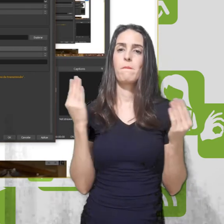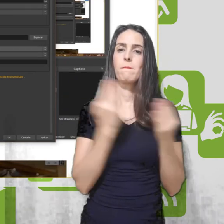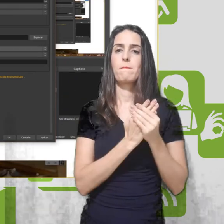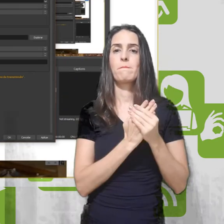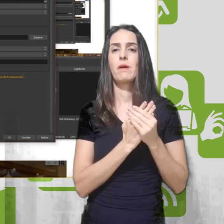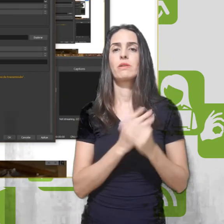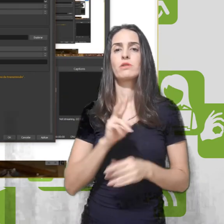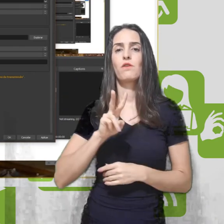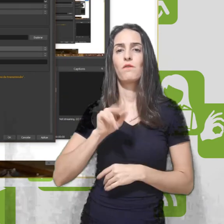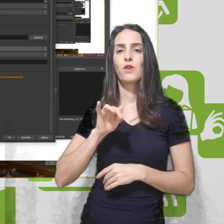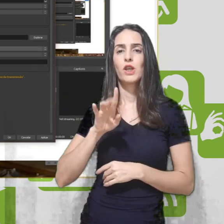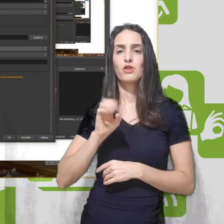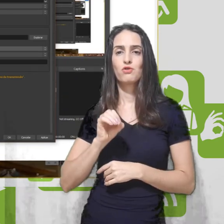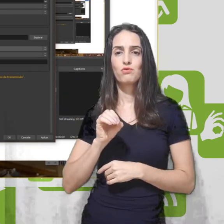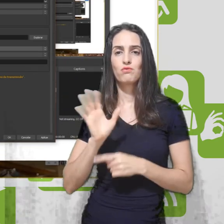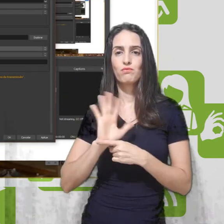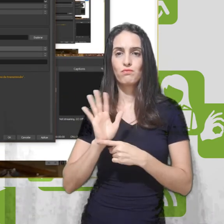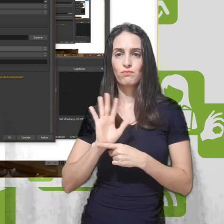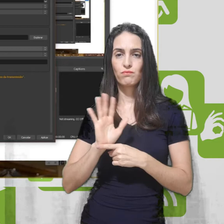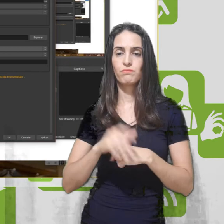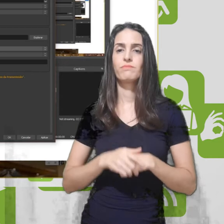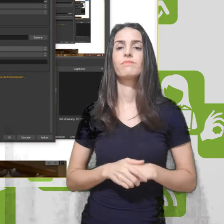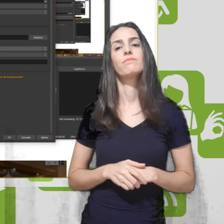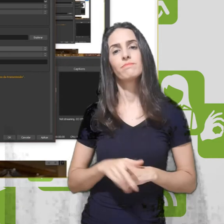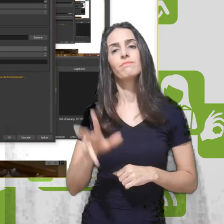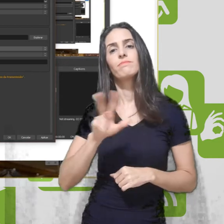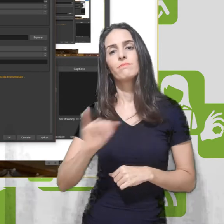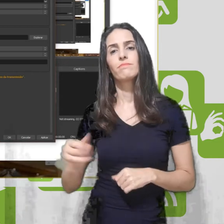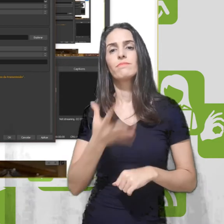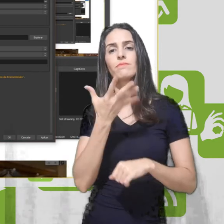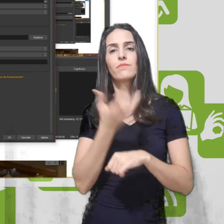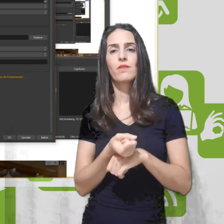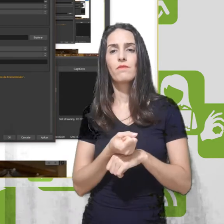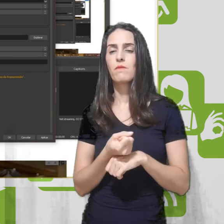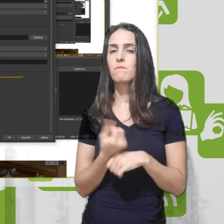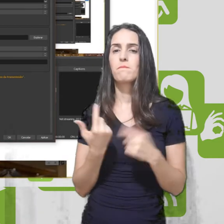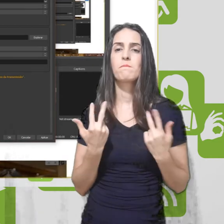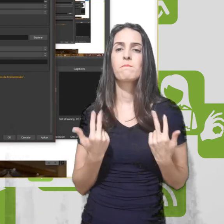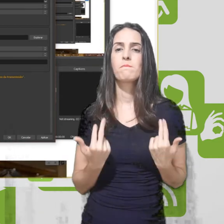Aqui é a opção para gravar utilizando a mesma configuração de transmissão.